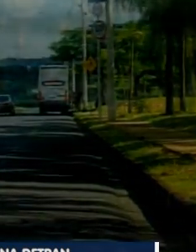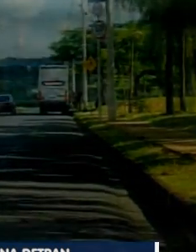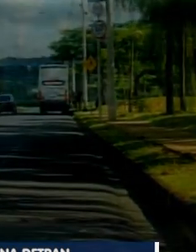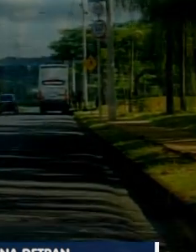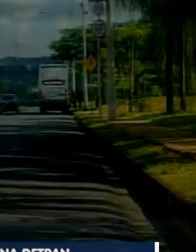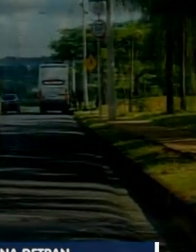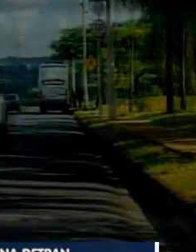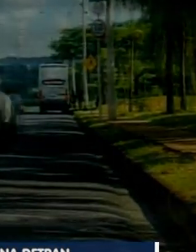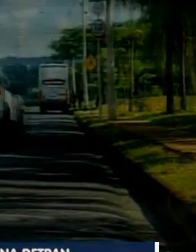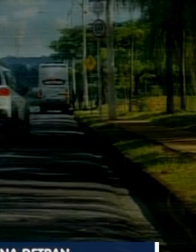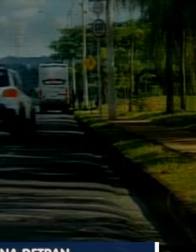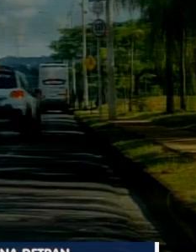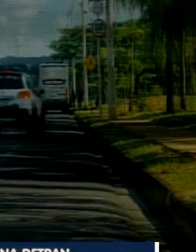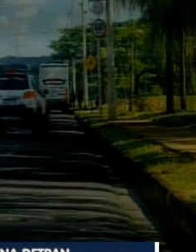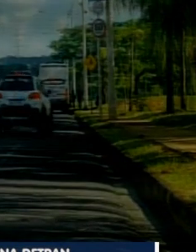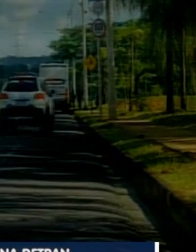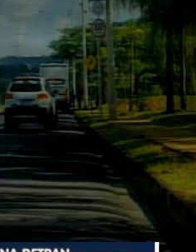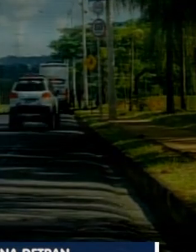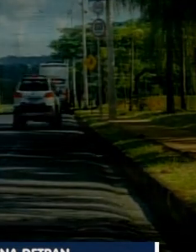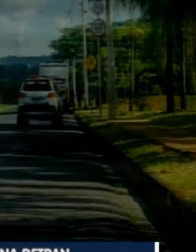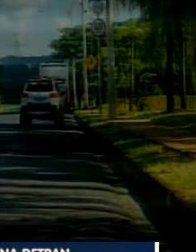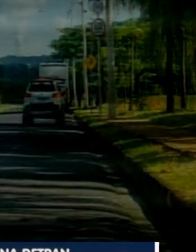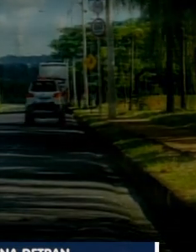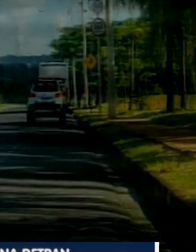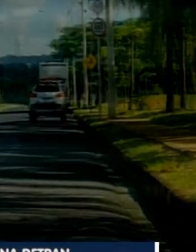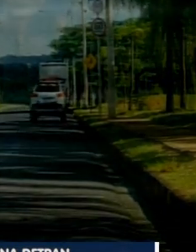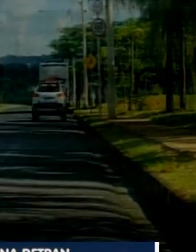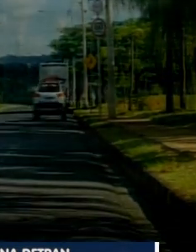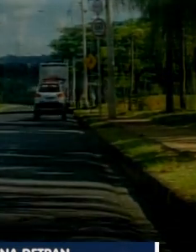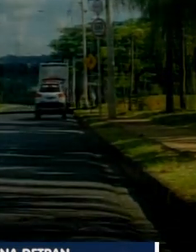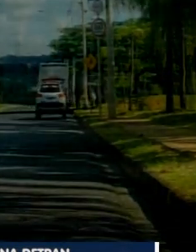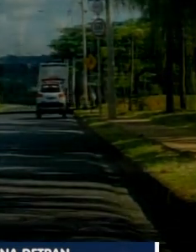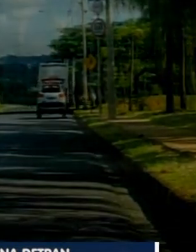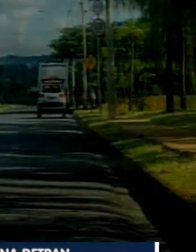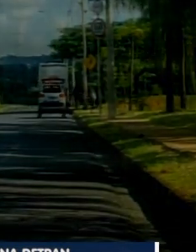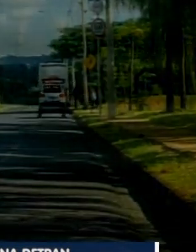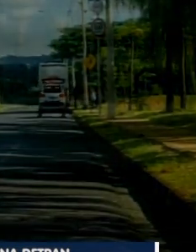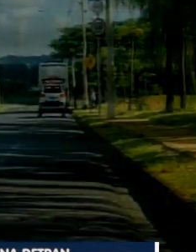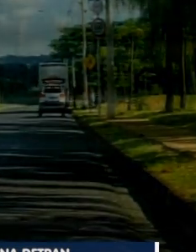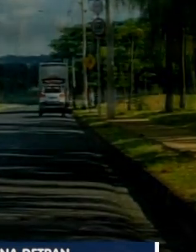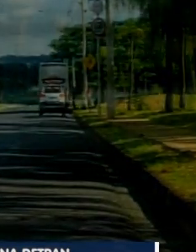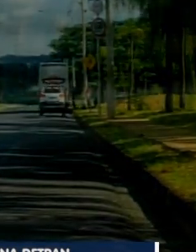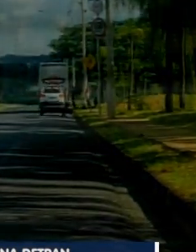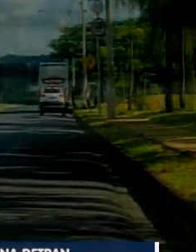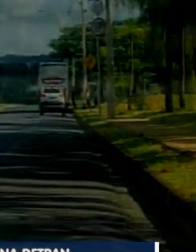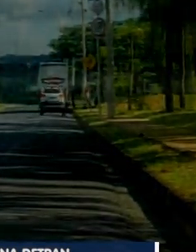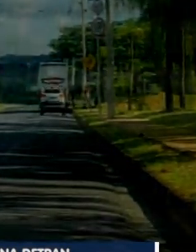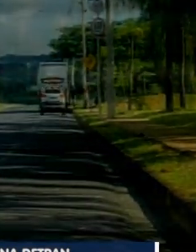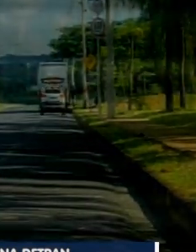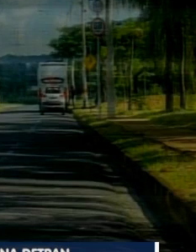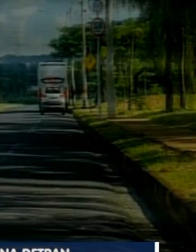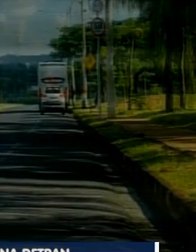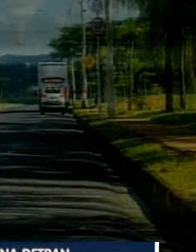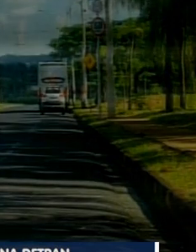o responsável pela retirada das lombadas físicas?